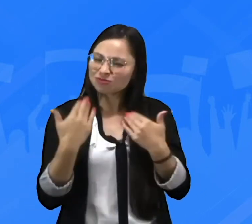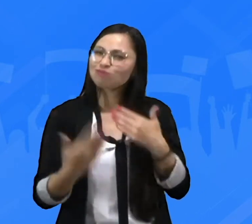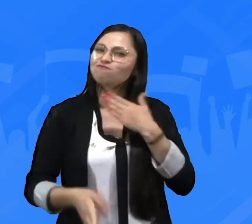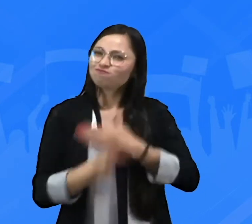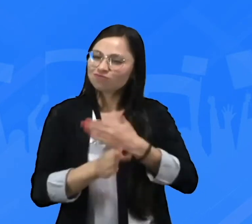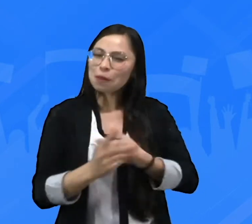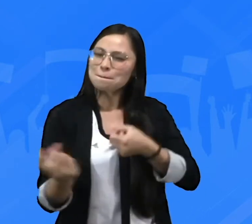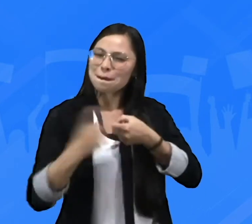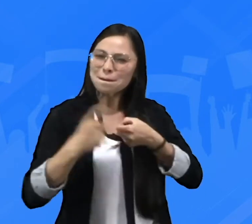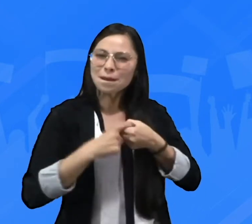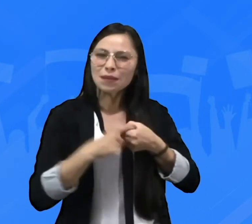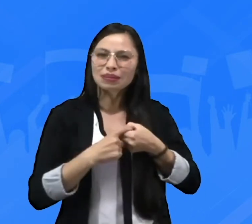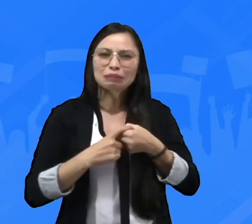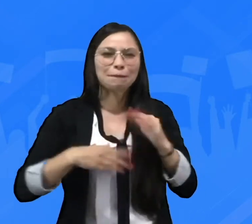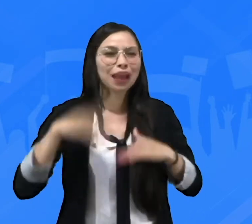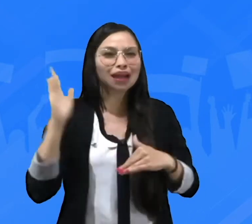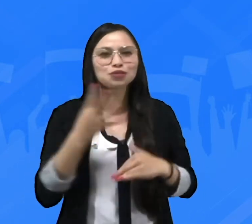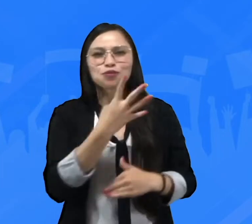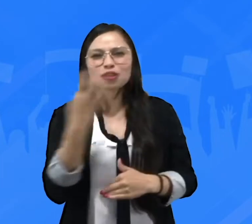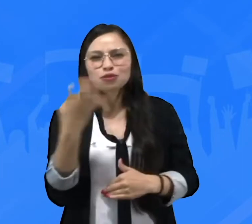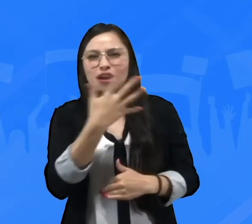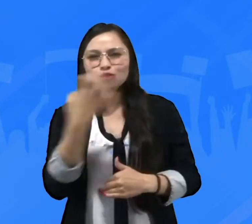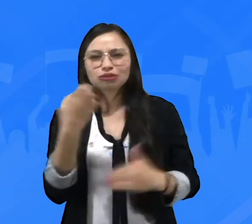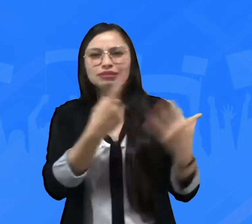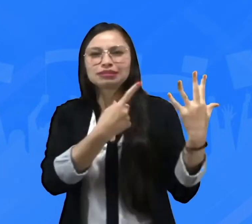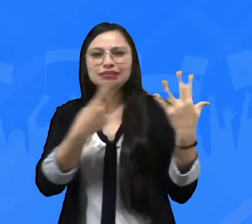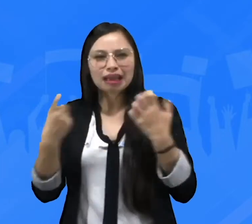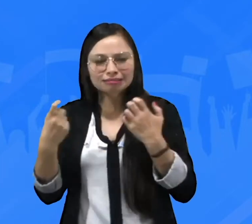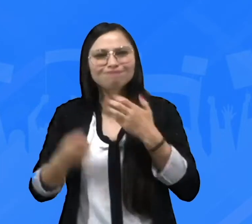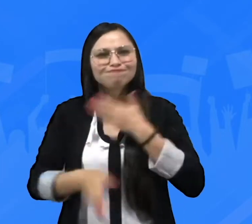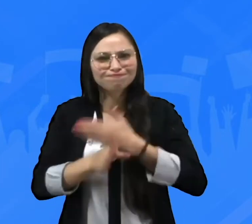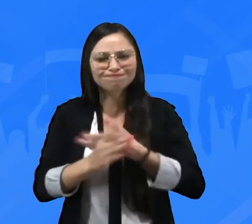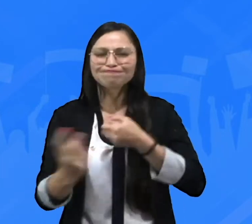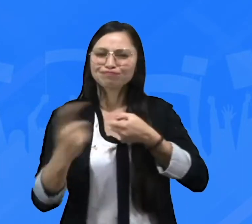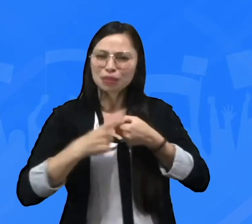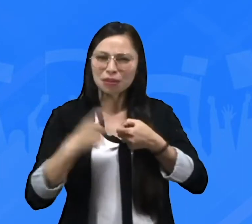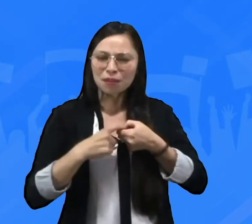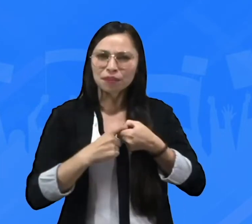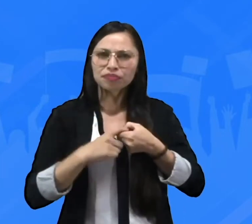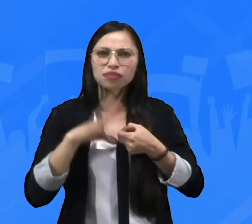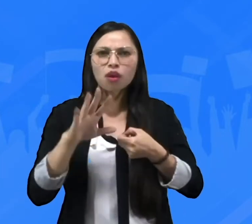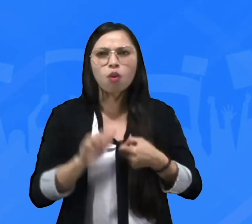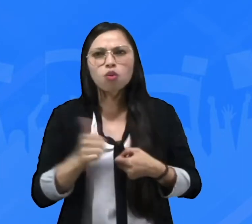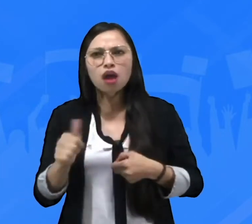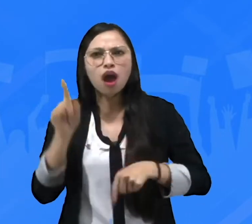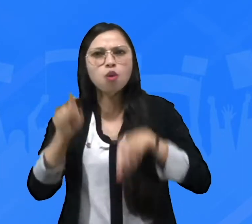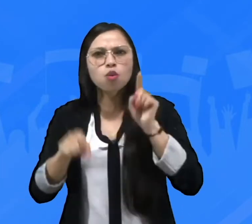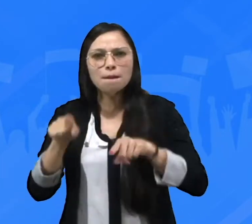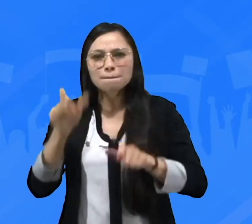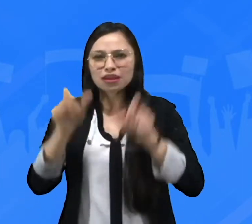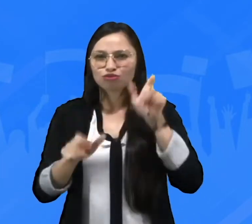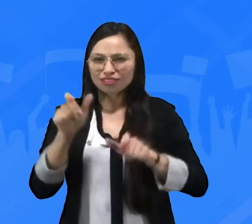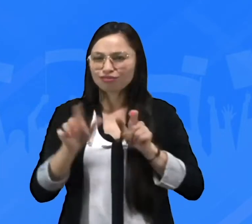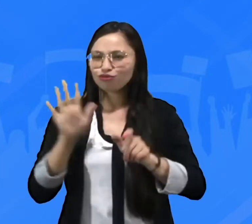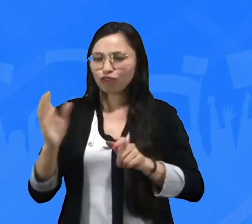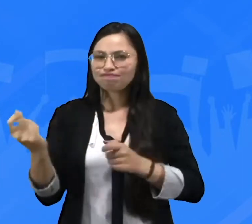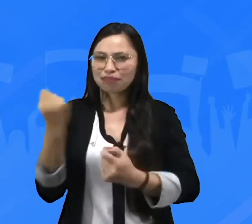muchos más. Podemos llegar a 400, 500 y hasta 600 personas registradas. Algunos han hecho llegar sus